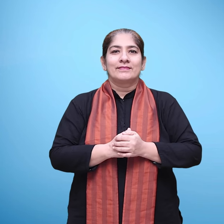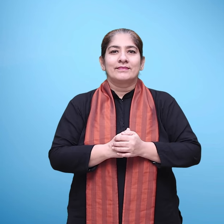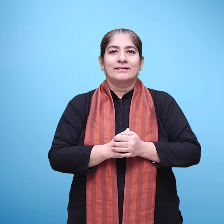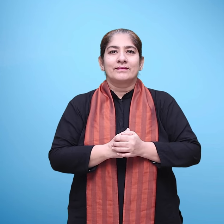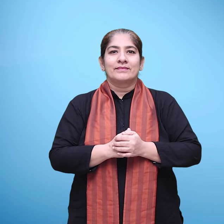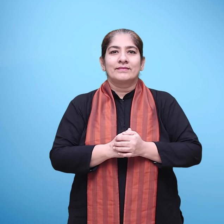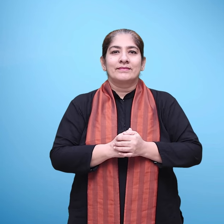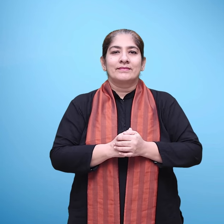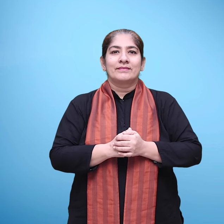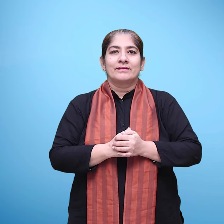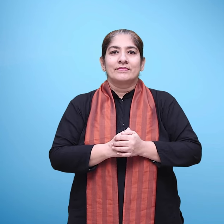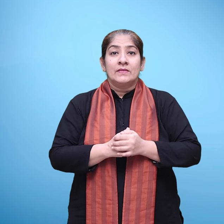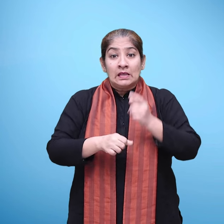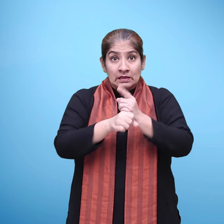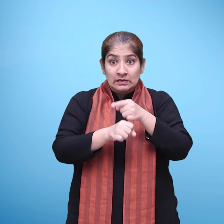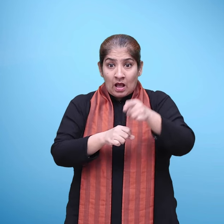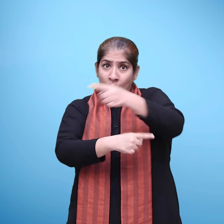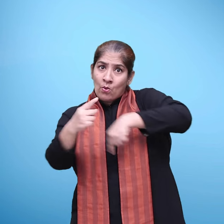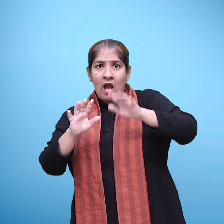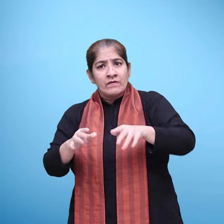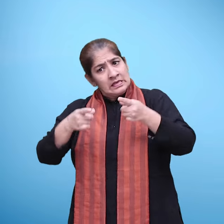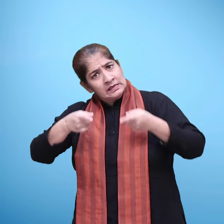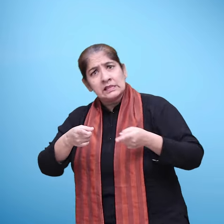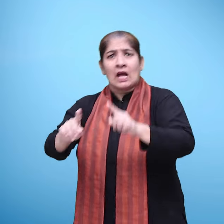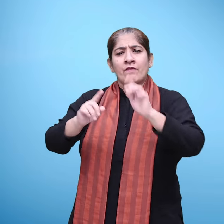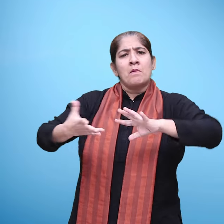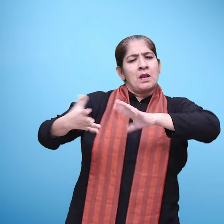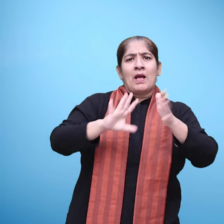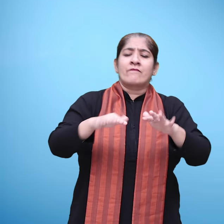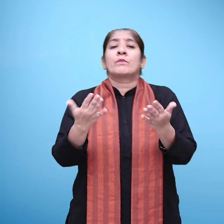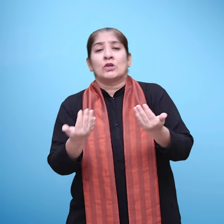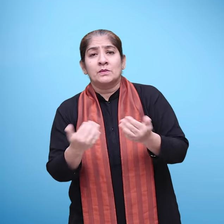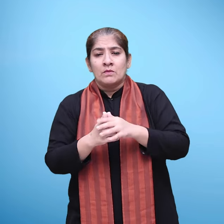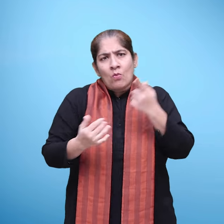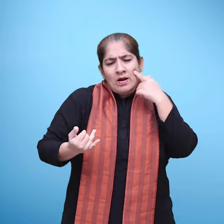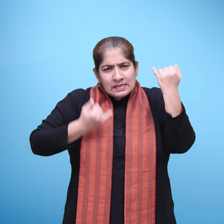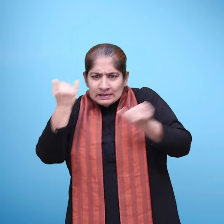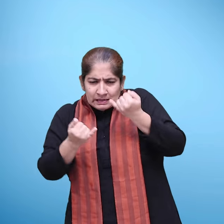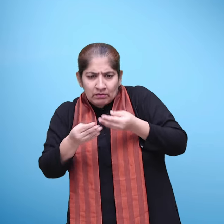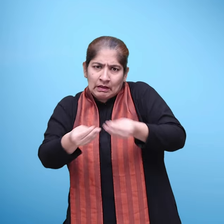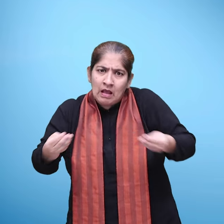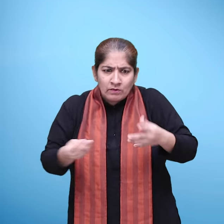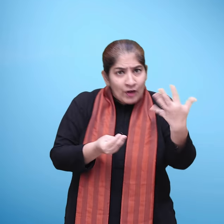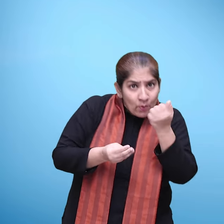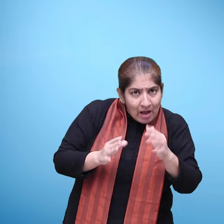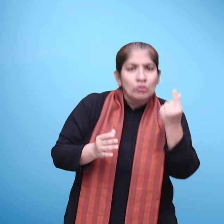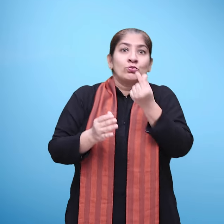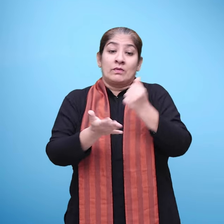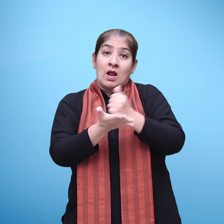भालू को आलू शिक्षक अपने स्तर पर भी इस प्रकार की कुछ और सामग्री खोजें, स्वैम तयार करें और